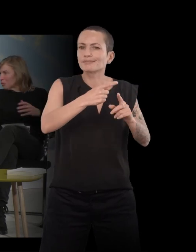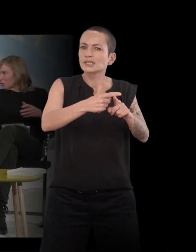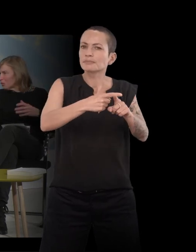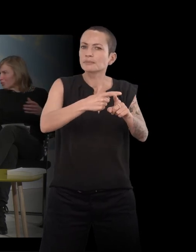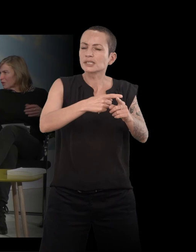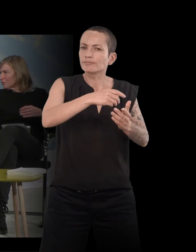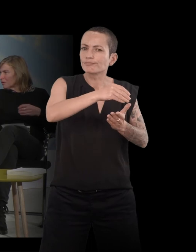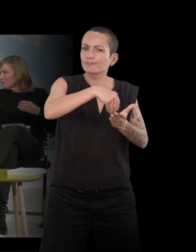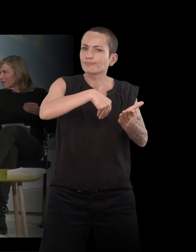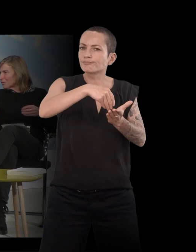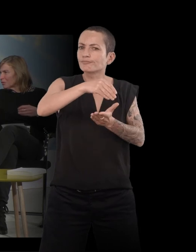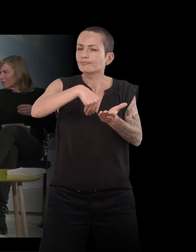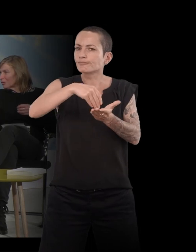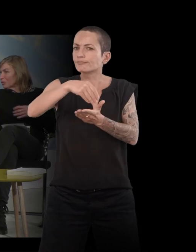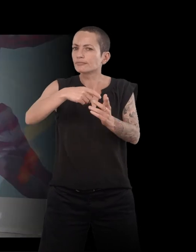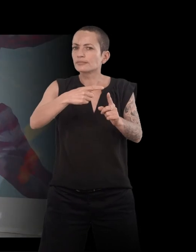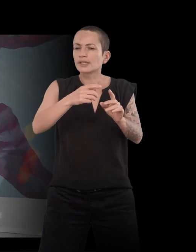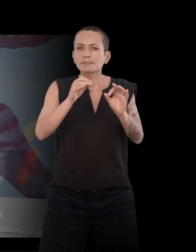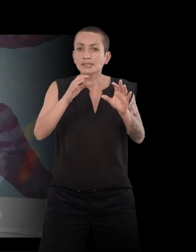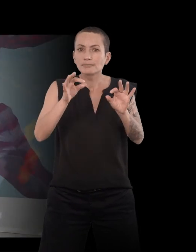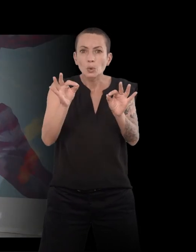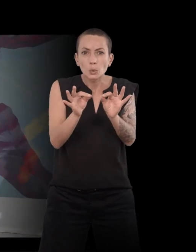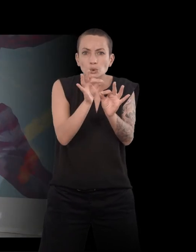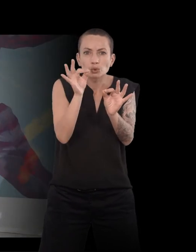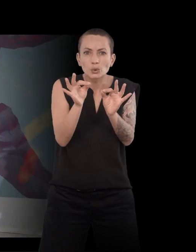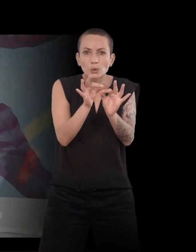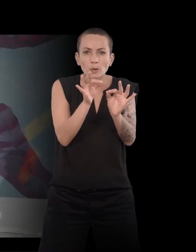mesure. Enfin, vous l'avez cousu quelque part au fur et à mesure.